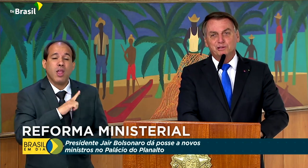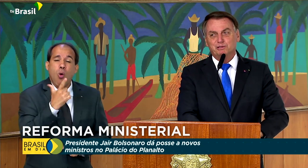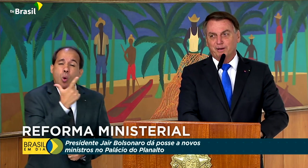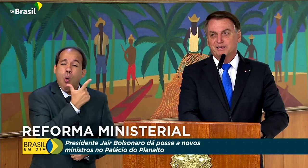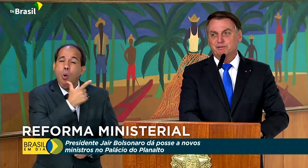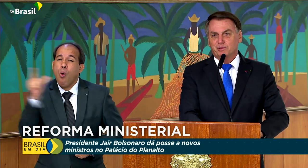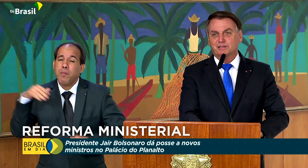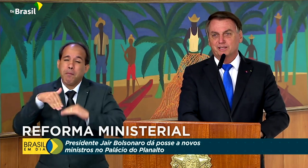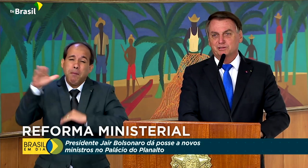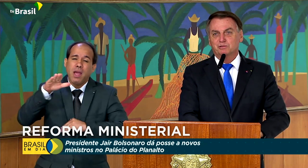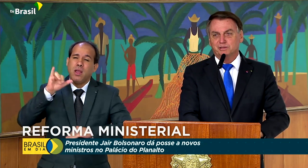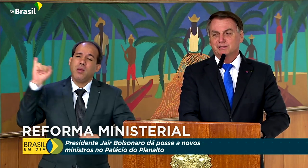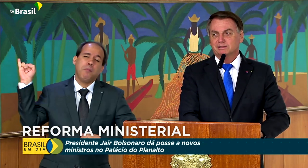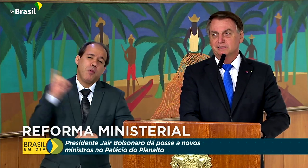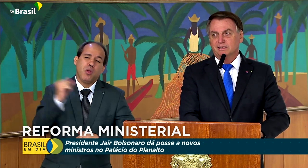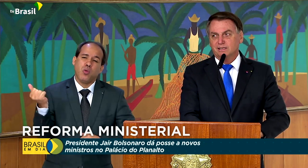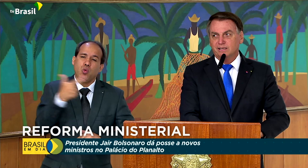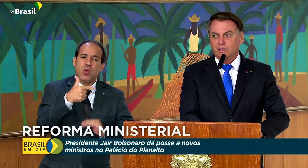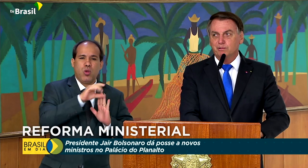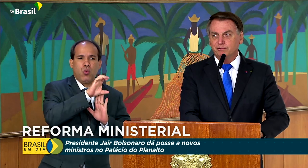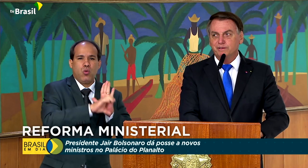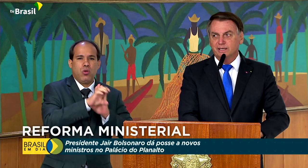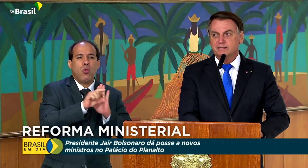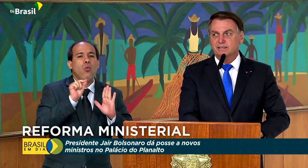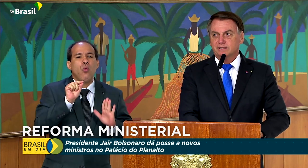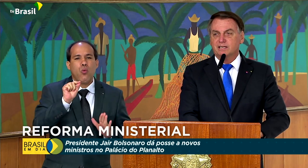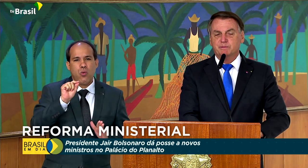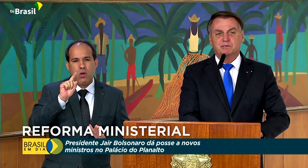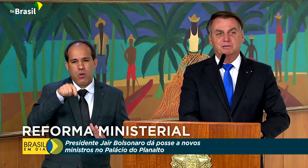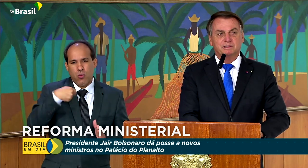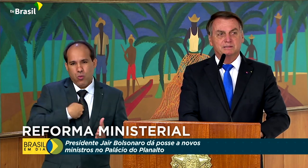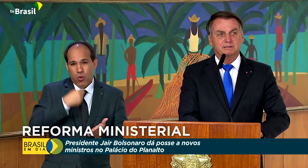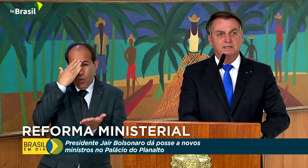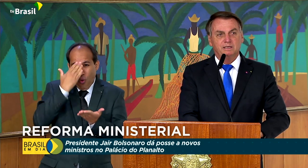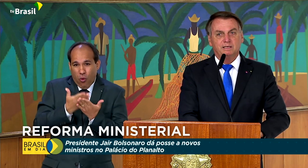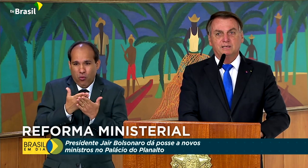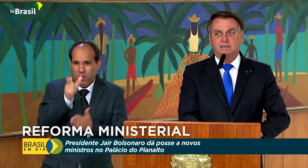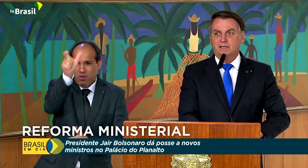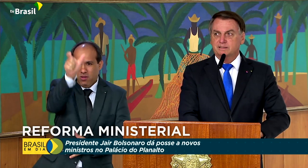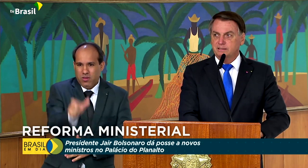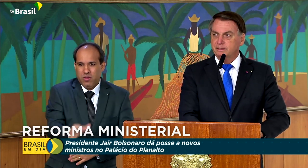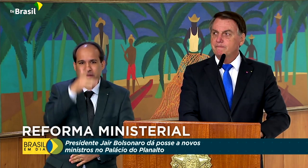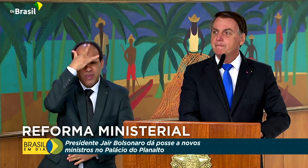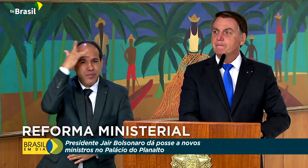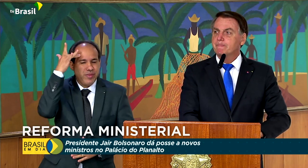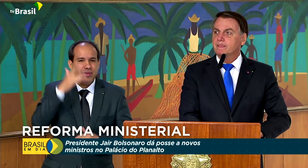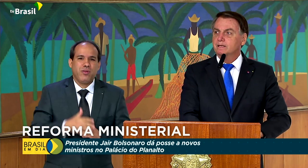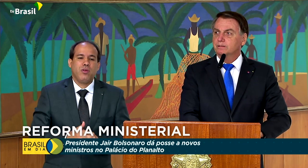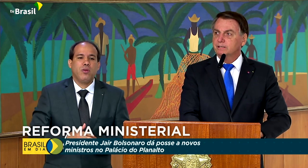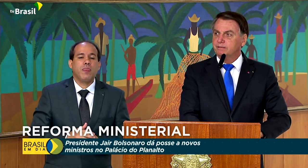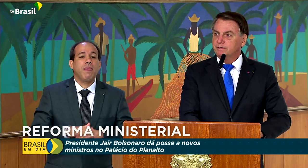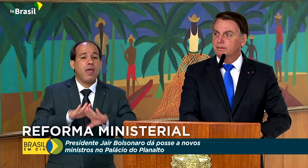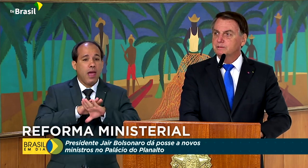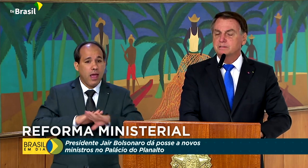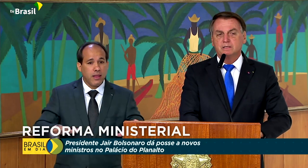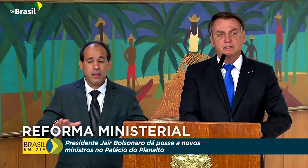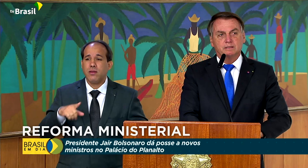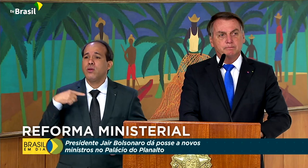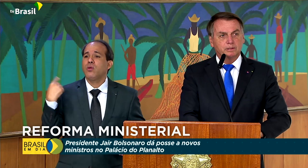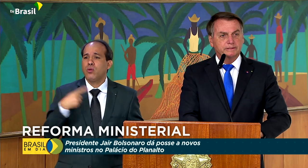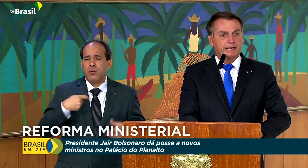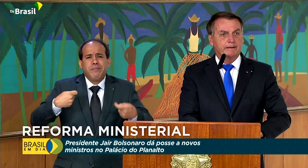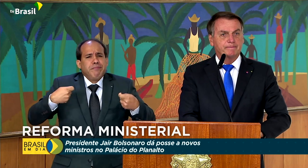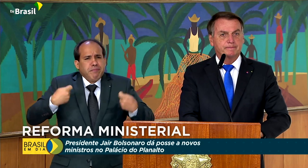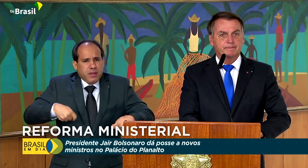muito mais importante que o currículo. é a confiança nas pessoas. E assim, nós devemos